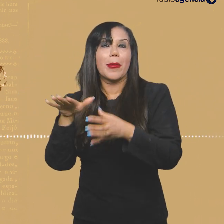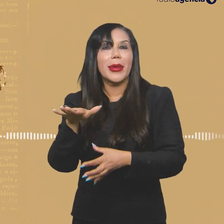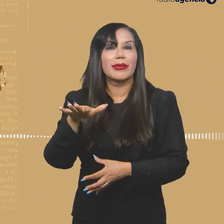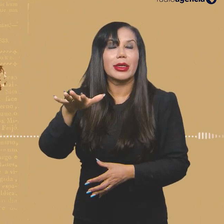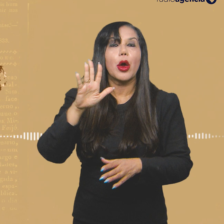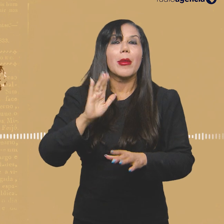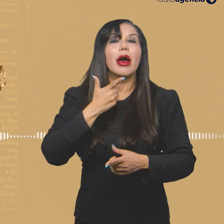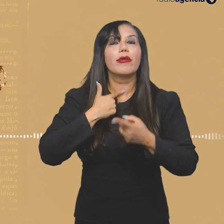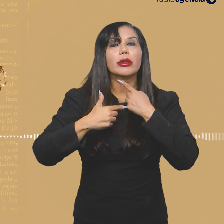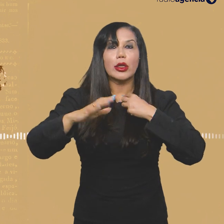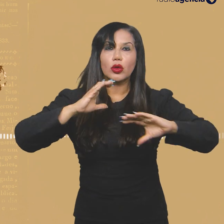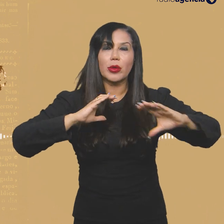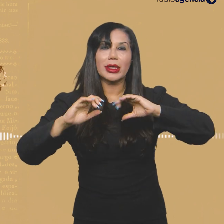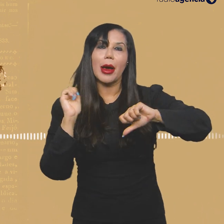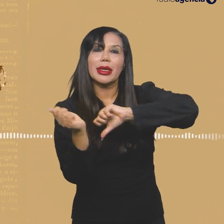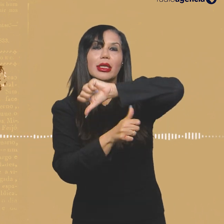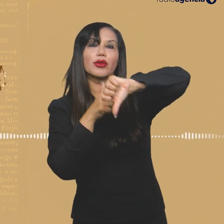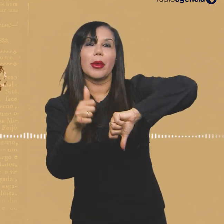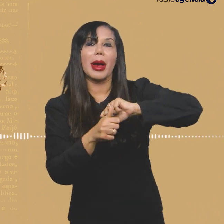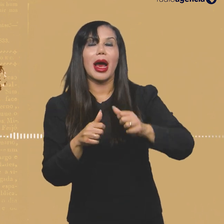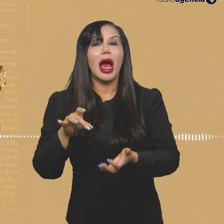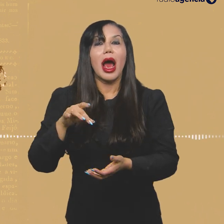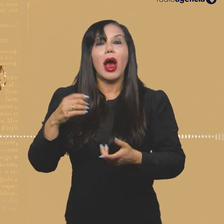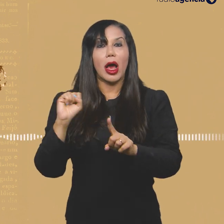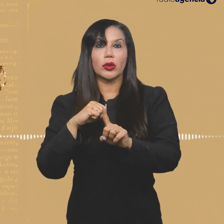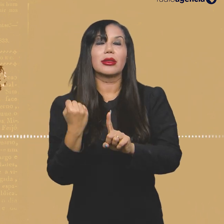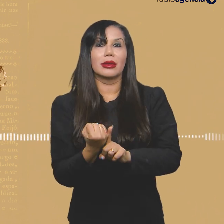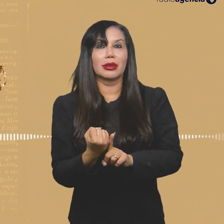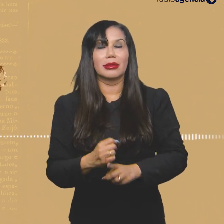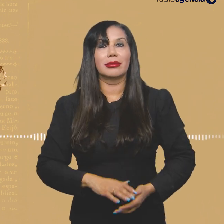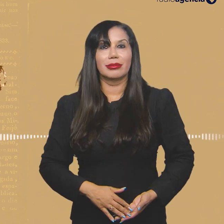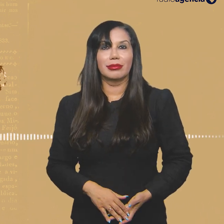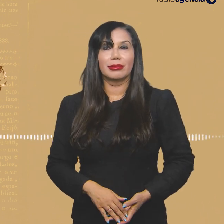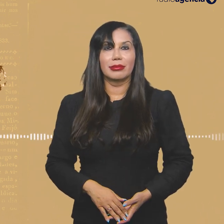grupos de periferias e o desejo de comunicar para transformar a realidade.